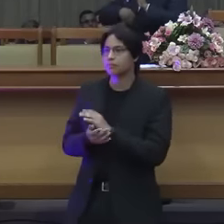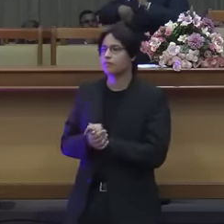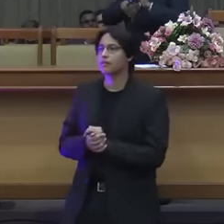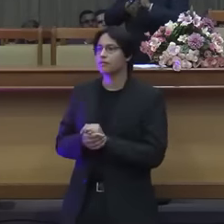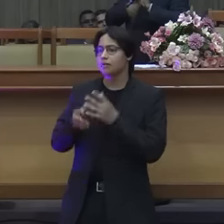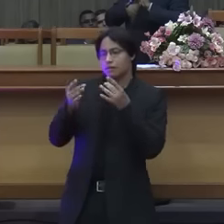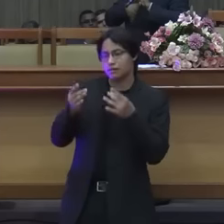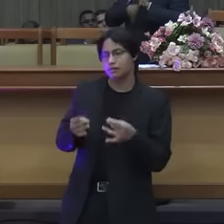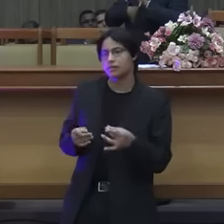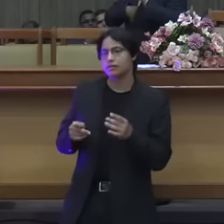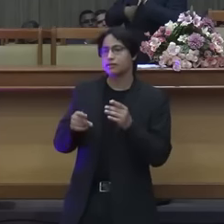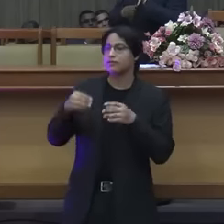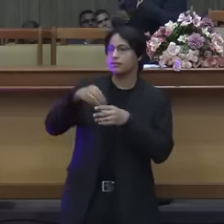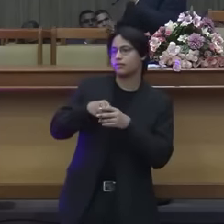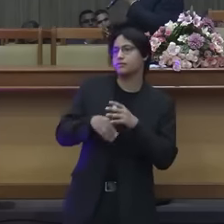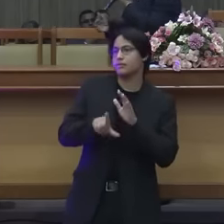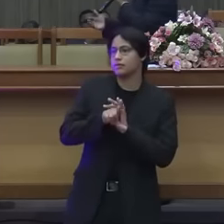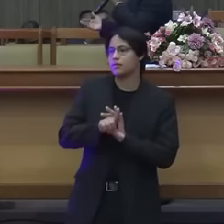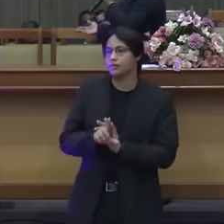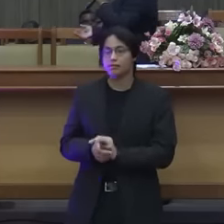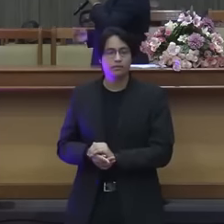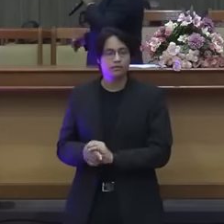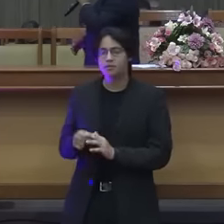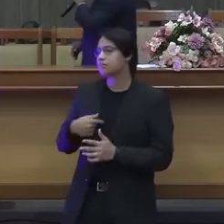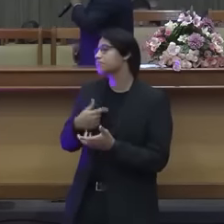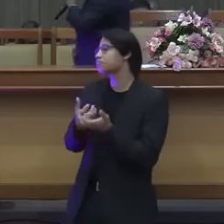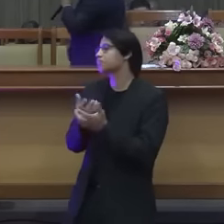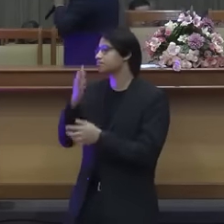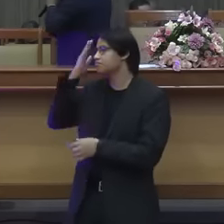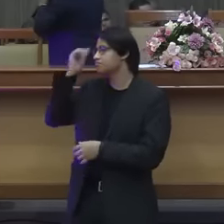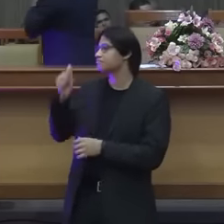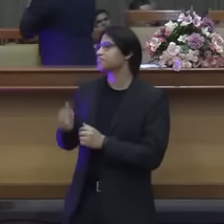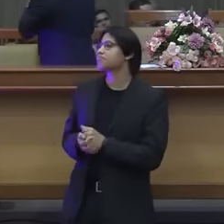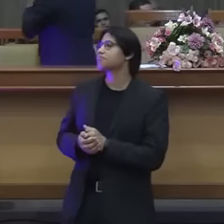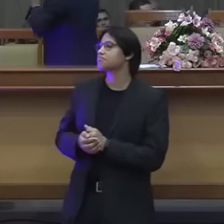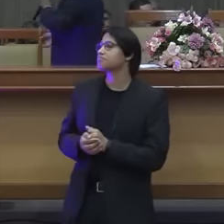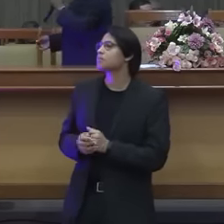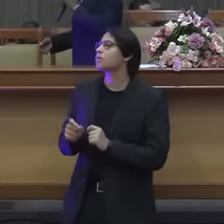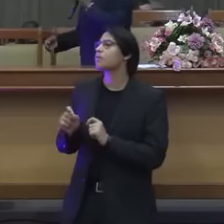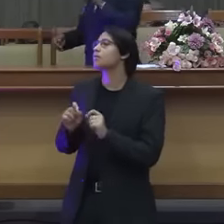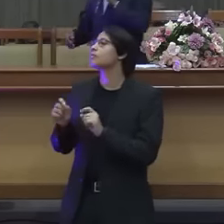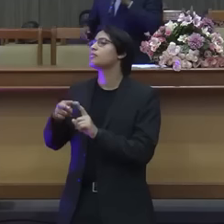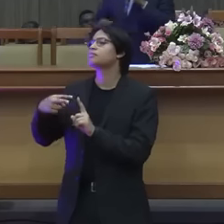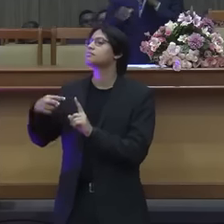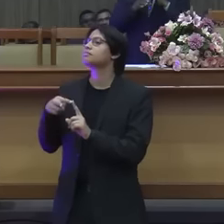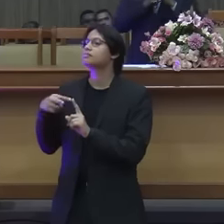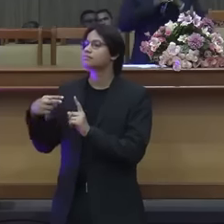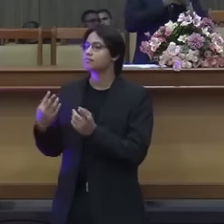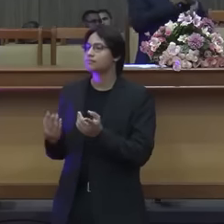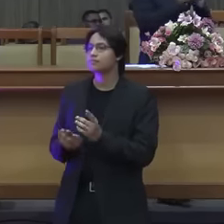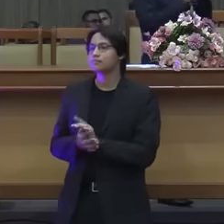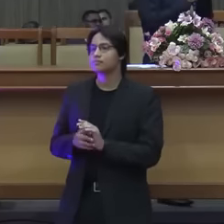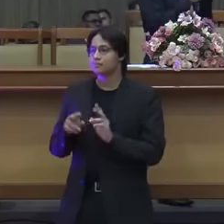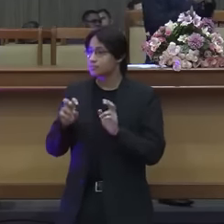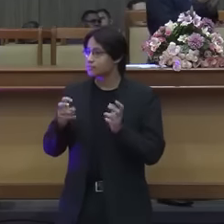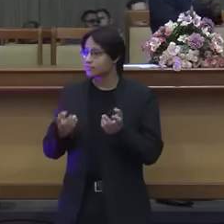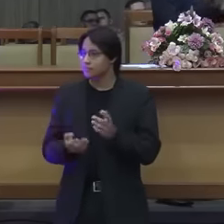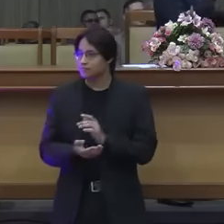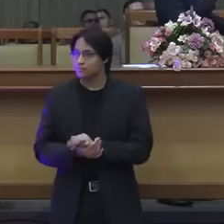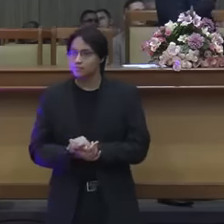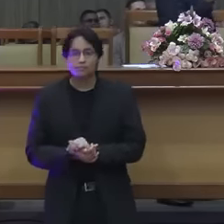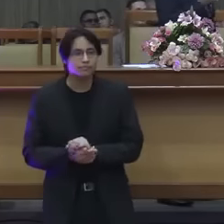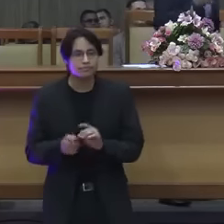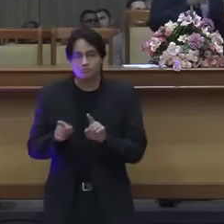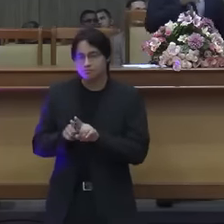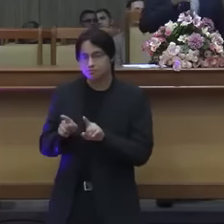categorias queremos saber do senhor qual é seu posicionamento sobre os decálogos e